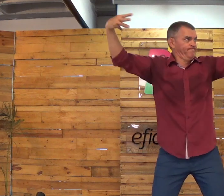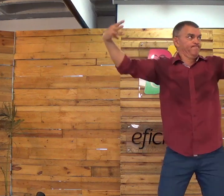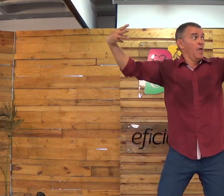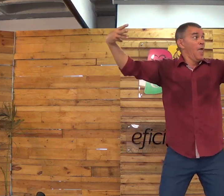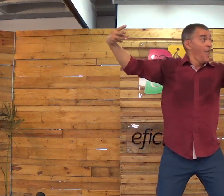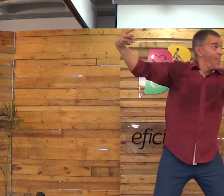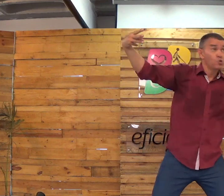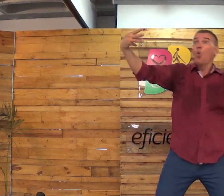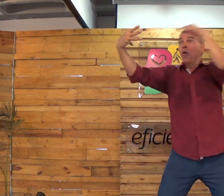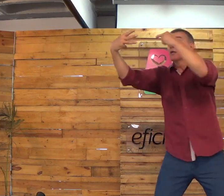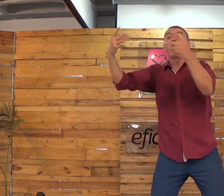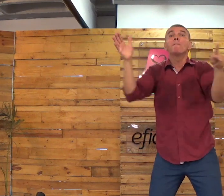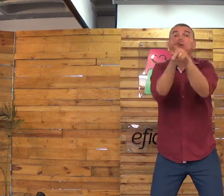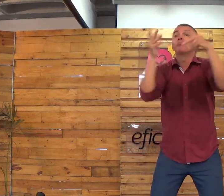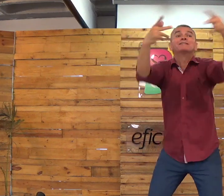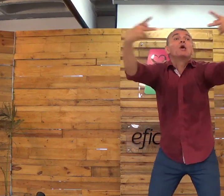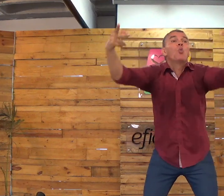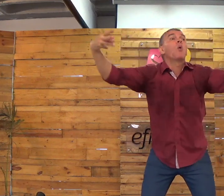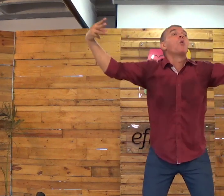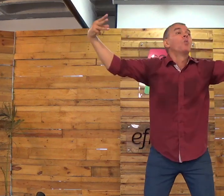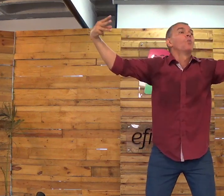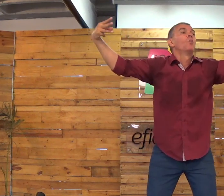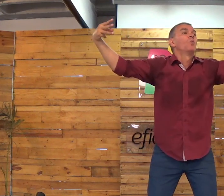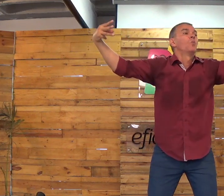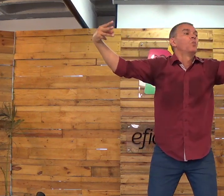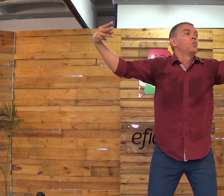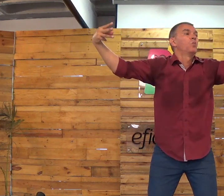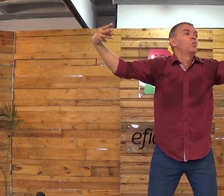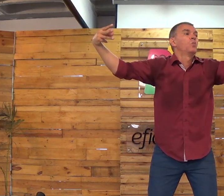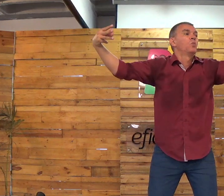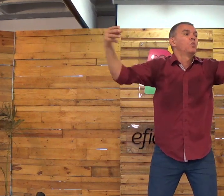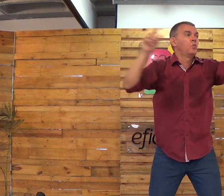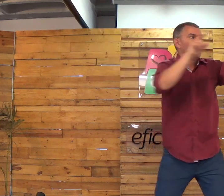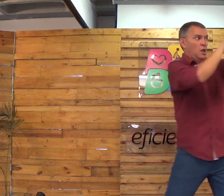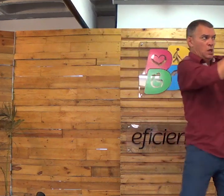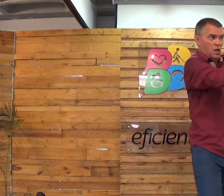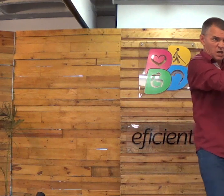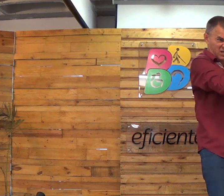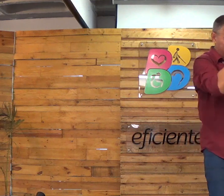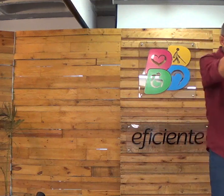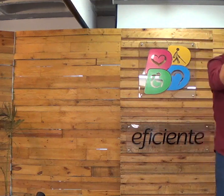Vamos separar. Deus, Jesus, Espírito Santo, corpo, alma e Espírito. Espírito.